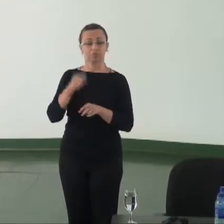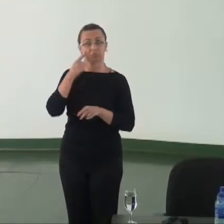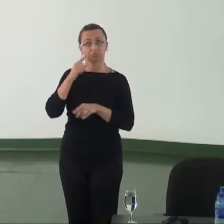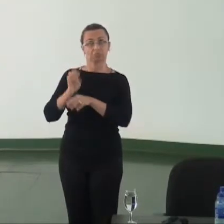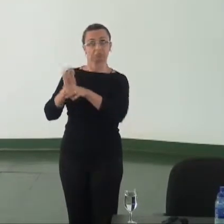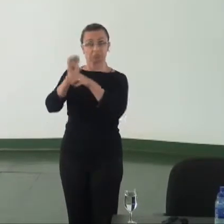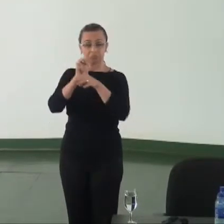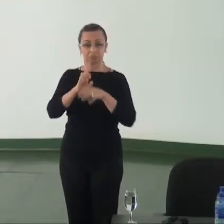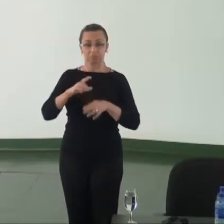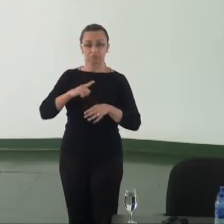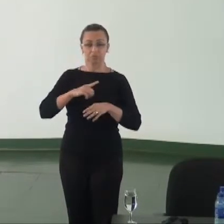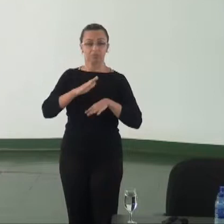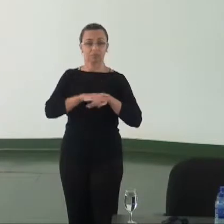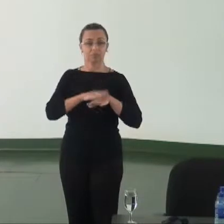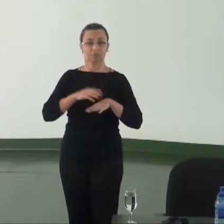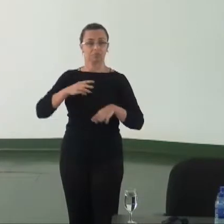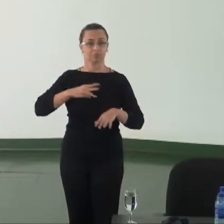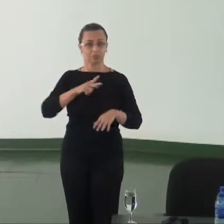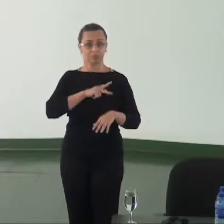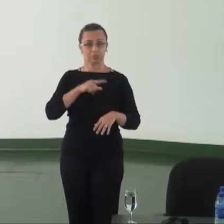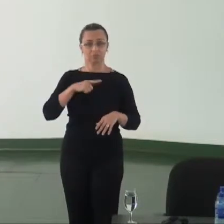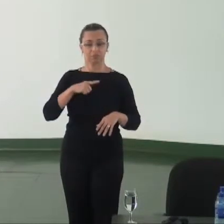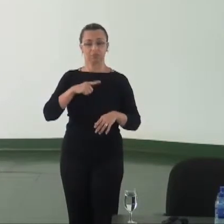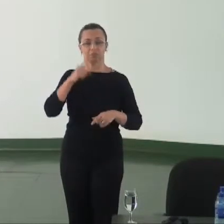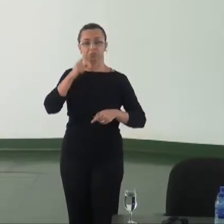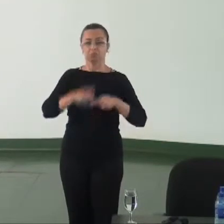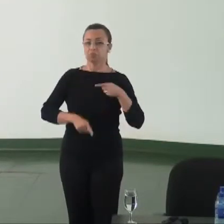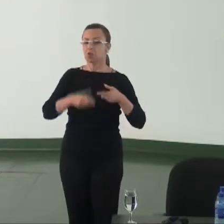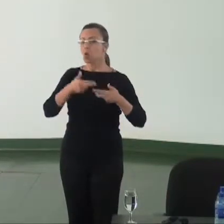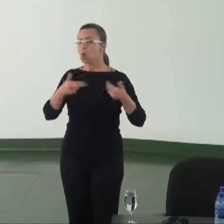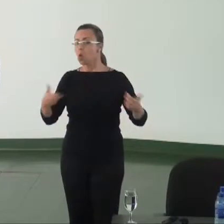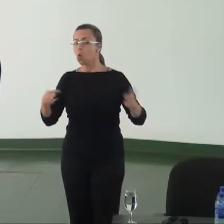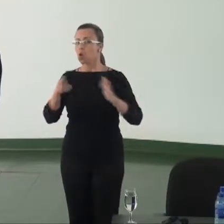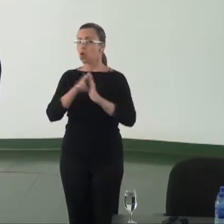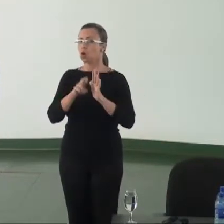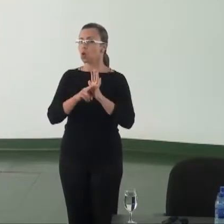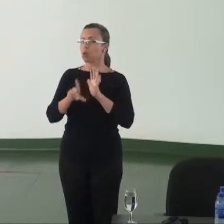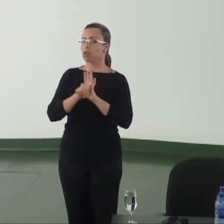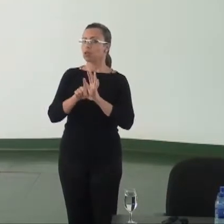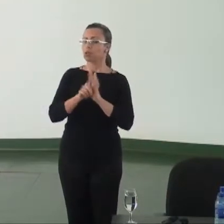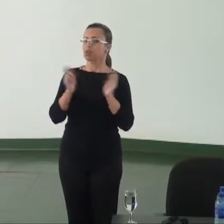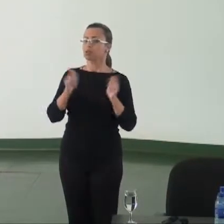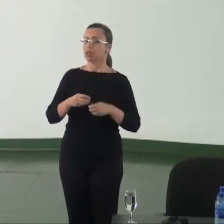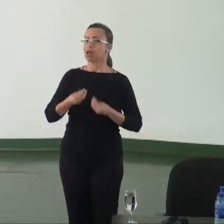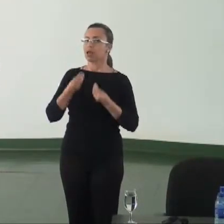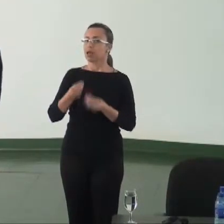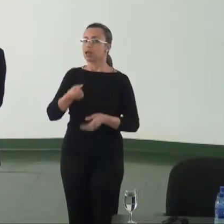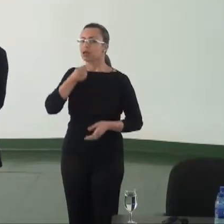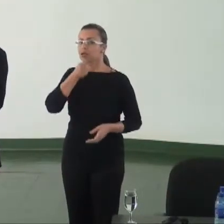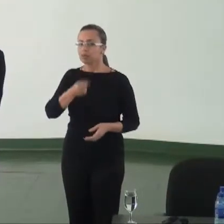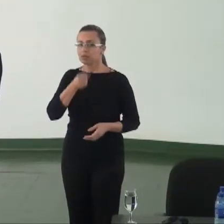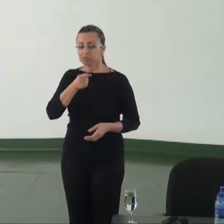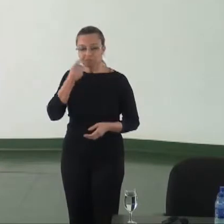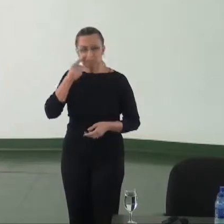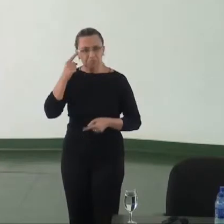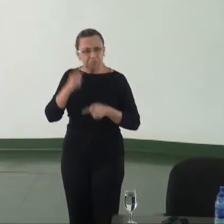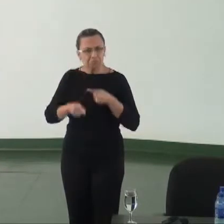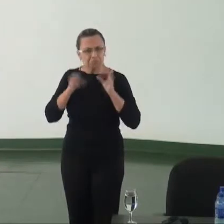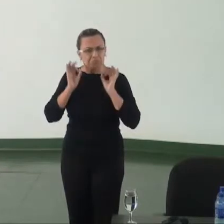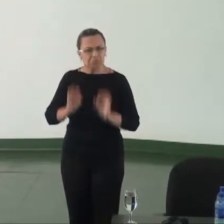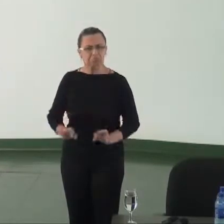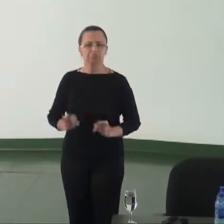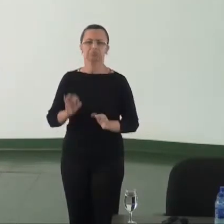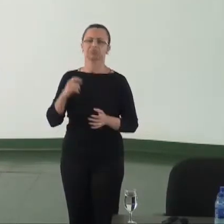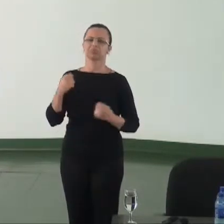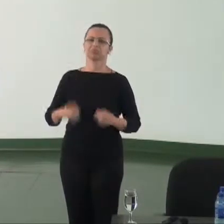em que os membros do MP são proibidos por instrumentos normativos de conceder entrevistas e avaliar se essa proibição é de fato necessária